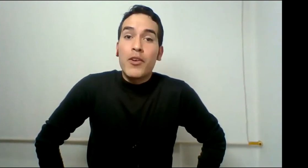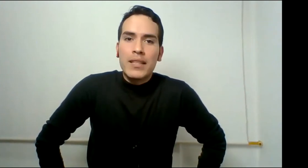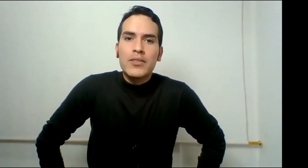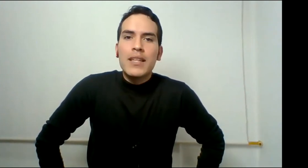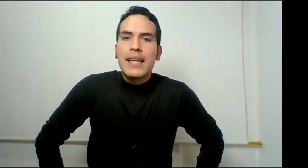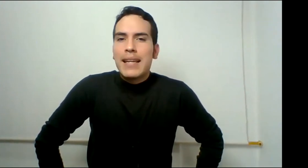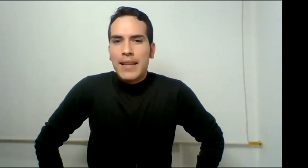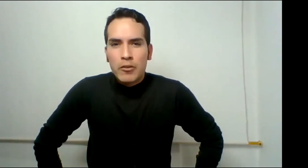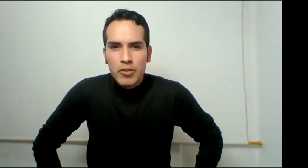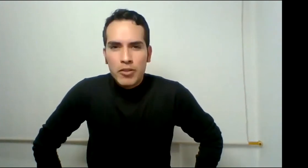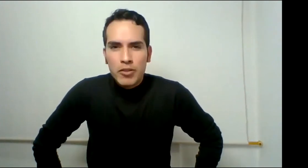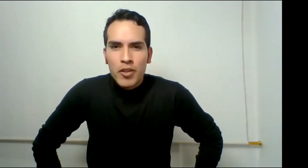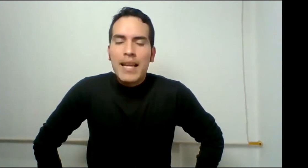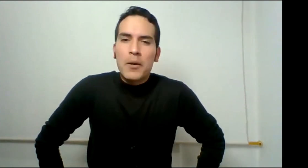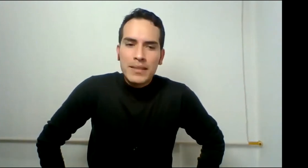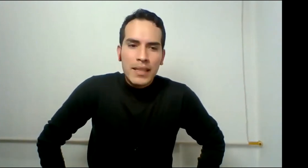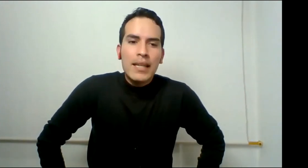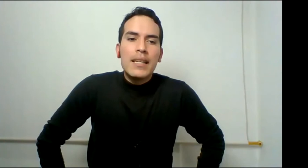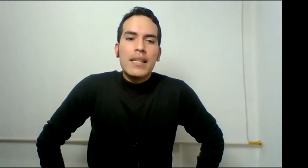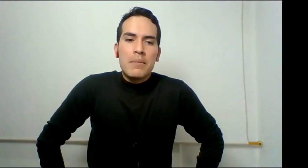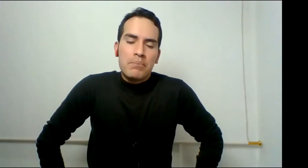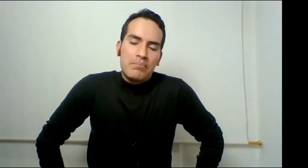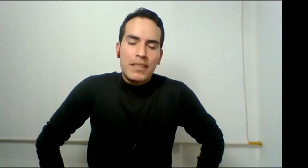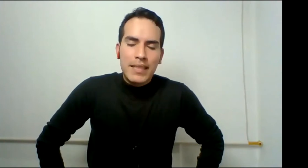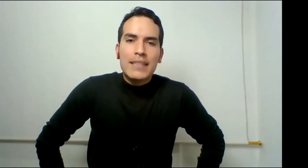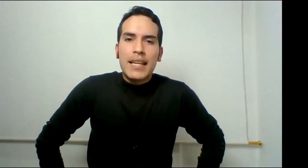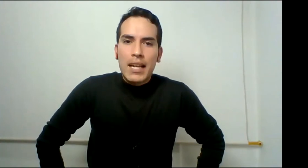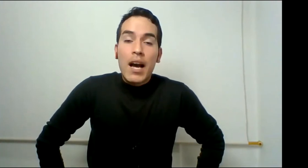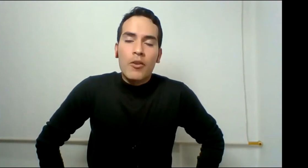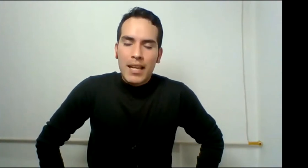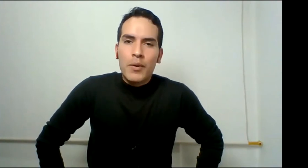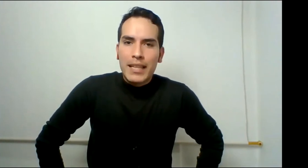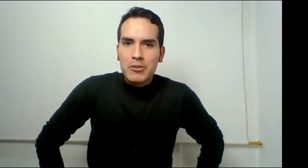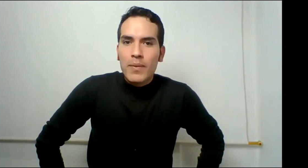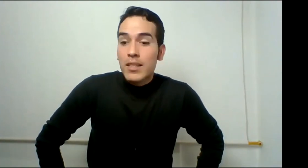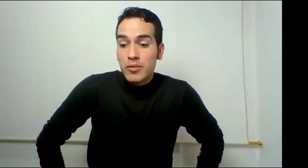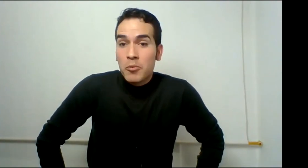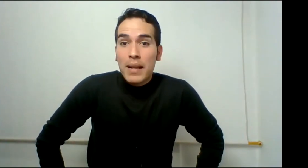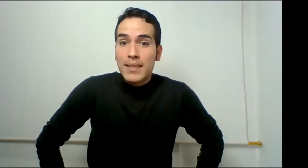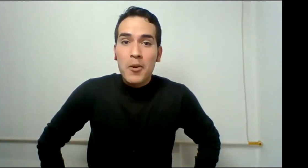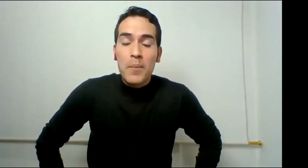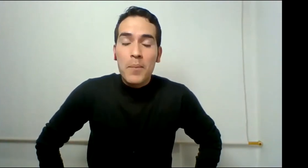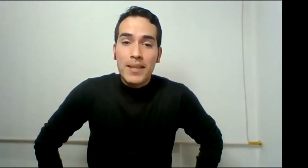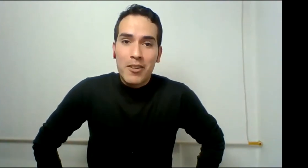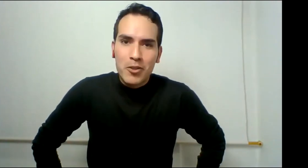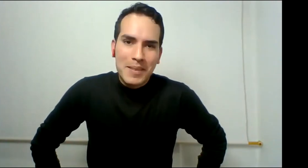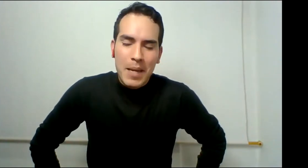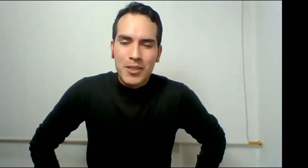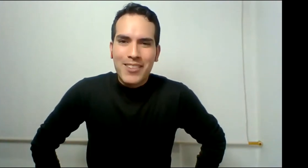Lorenzo, en la traducción, la lingüística. Y quisiera seguir ahondando en esto. Y es un placer acompañarlos hoy y apoyarlos.